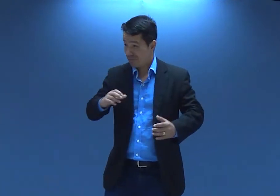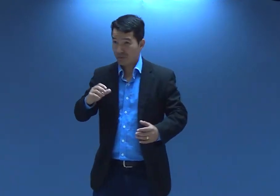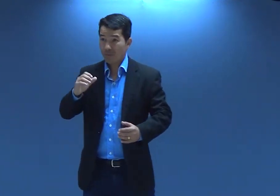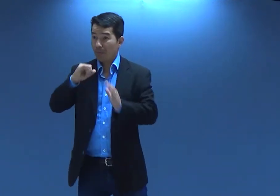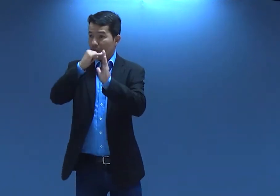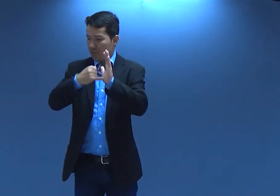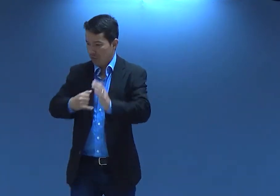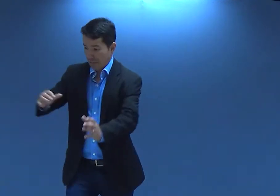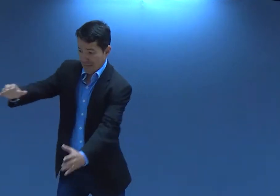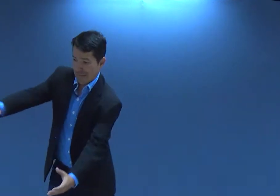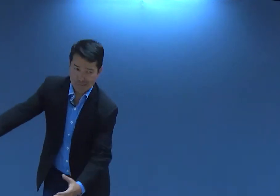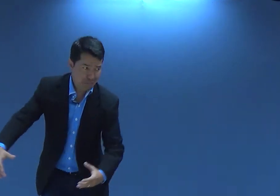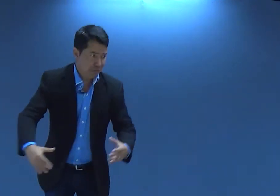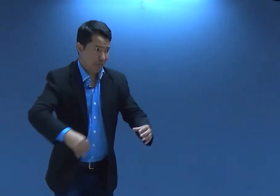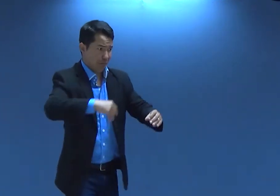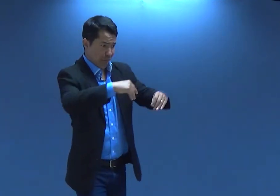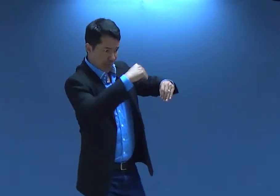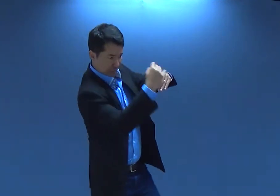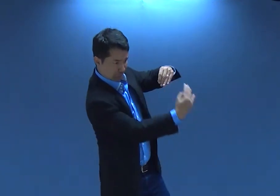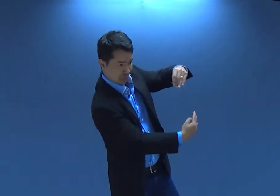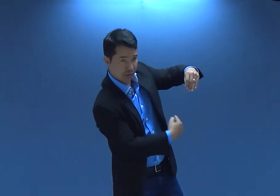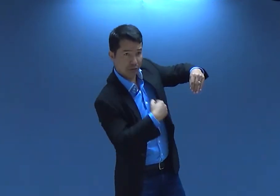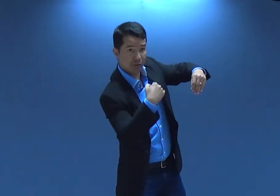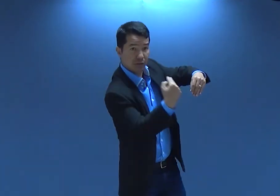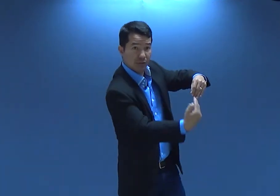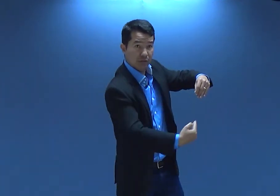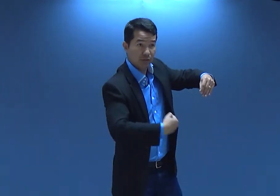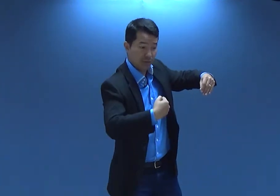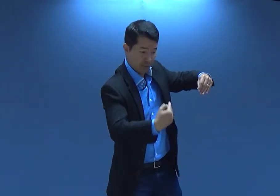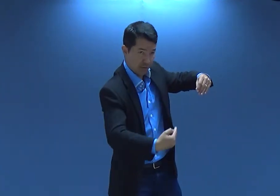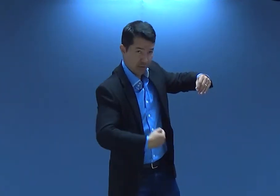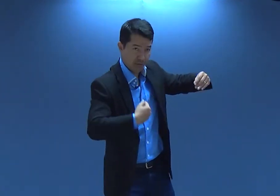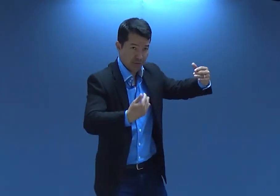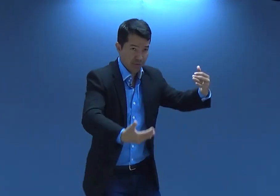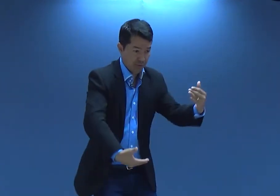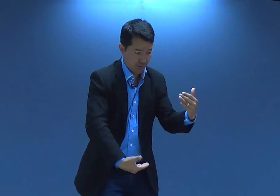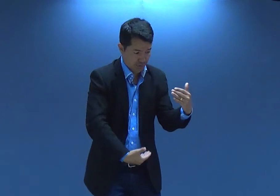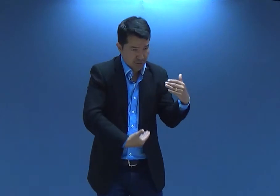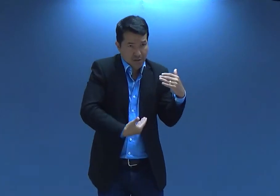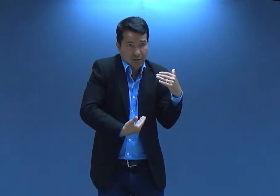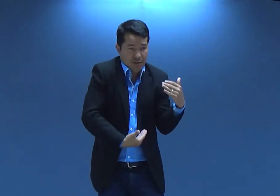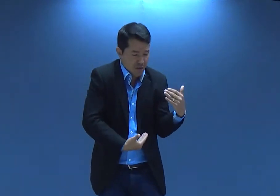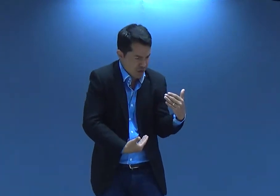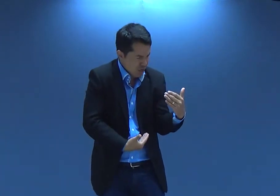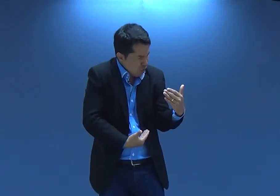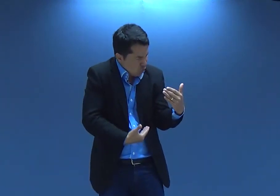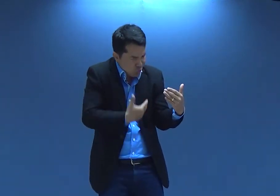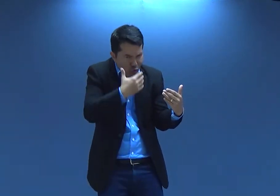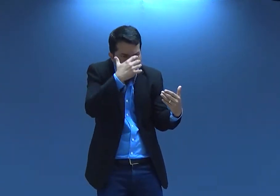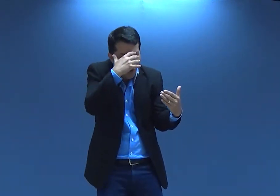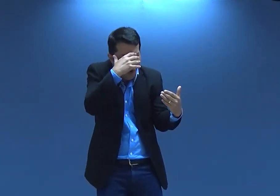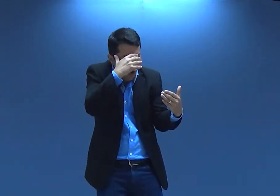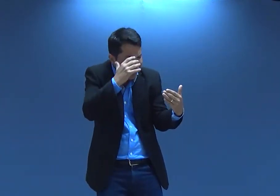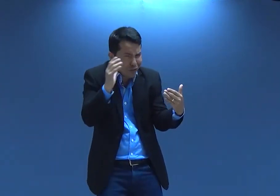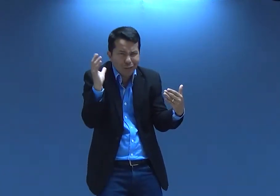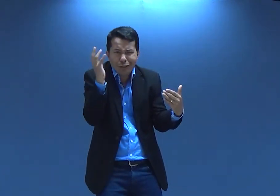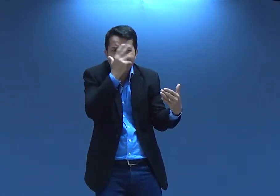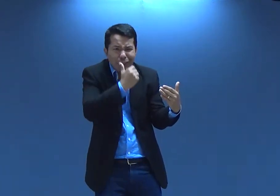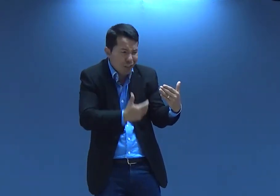E daí, rápido, José foi lá. E pegou o pano ali, né? Envolveu Jesus ali. Nossa, que